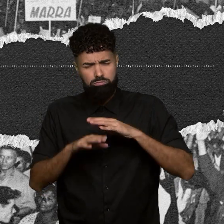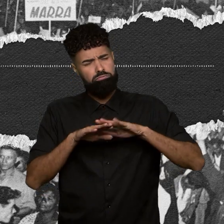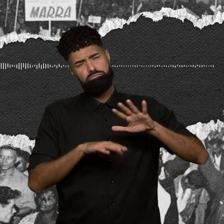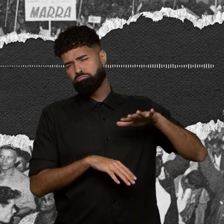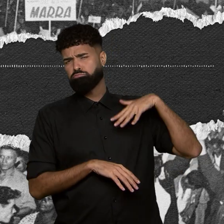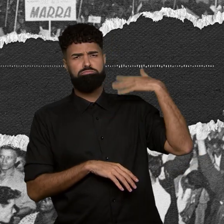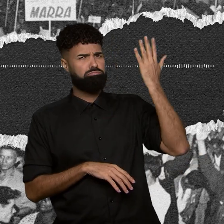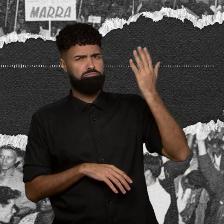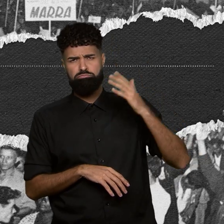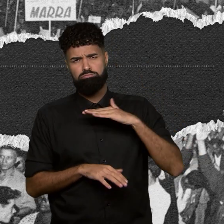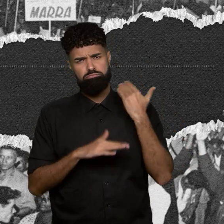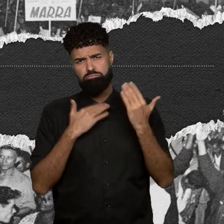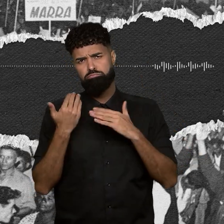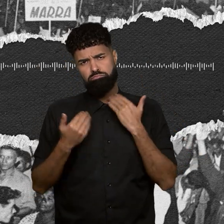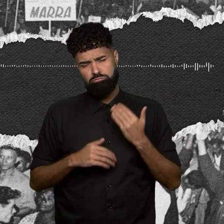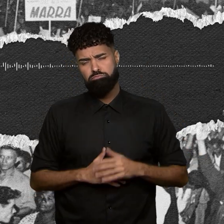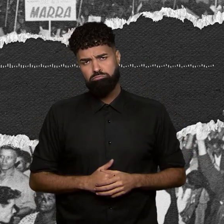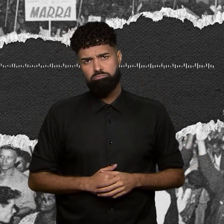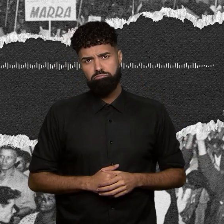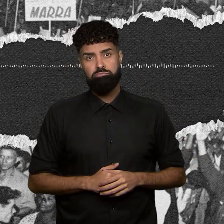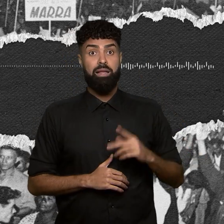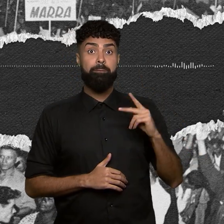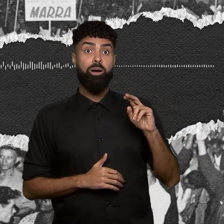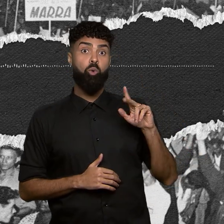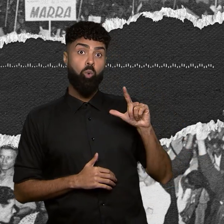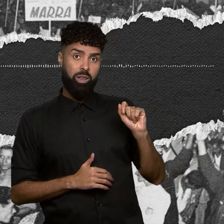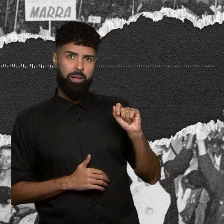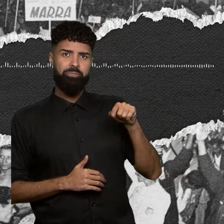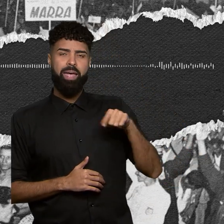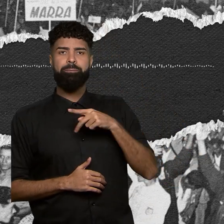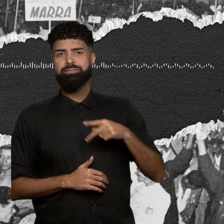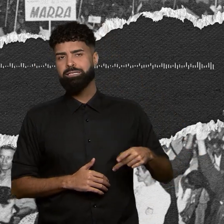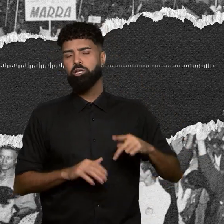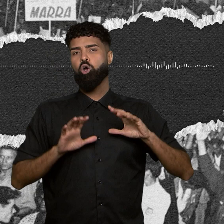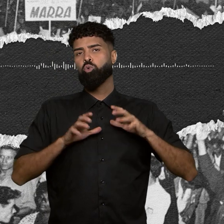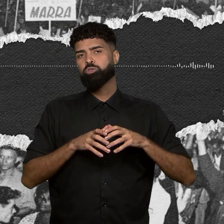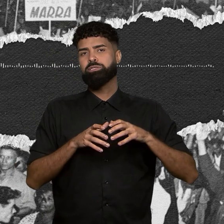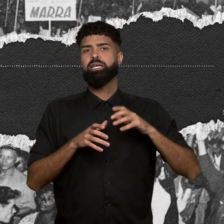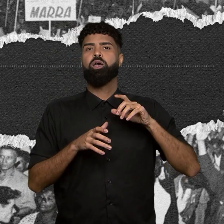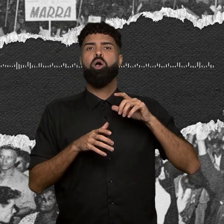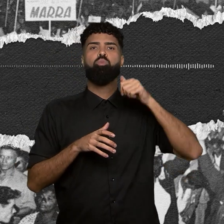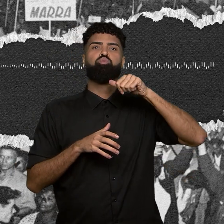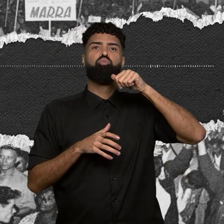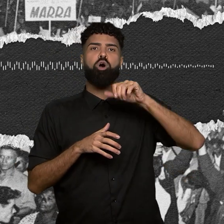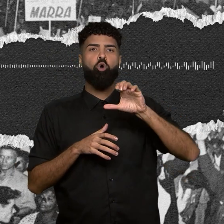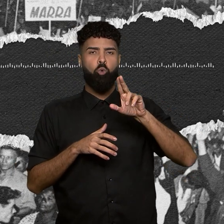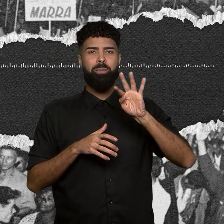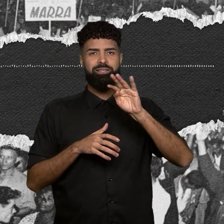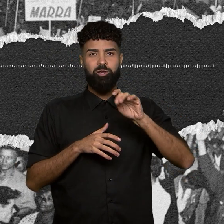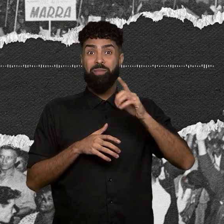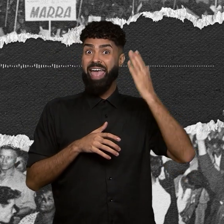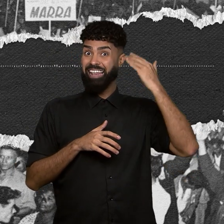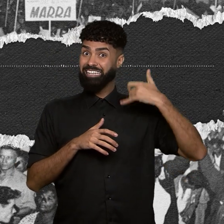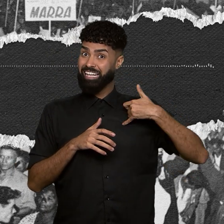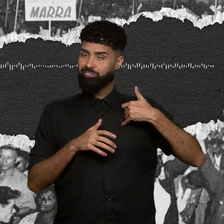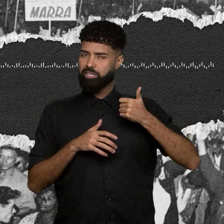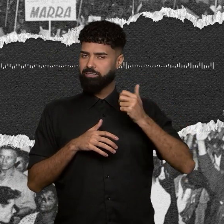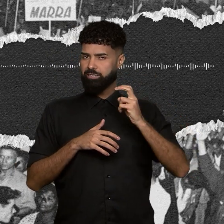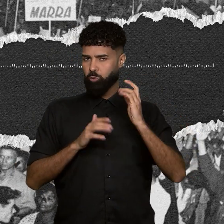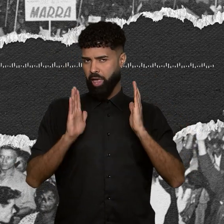falecidos, né? Paula Ravanelli é presidente do Conselho da Mulher de Cubatão. Ela tinha 15 anos na época e lembra da mãe